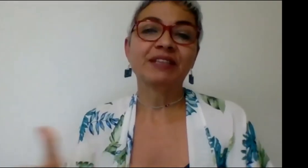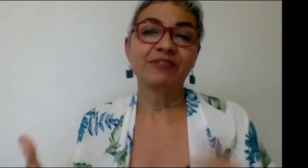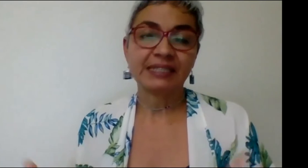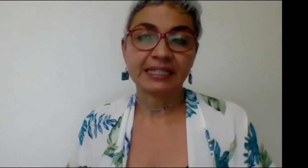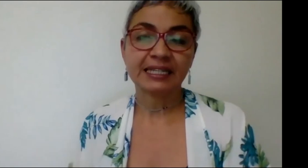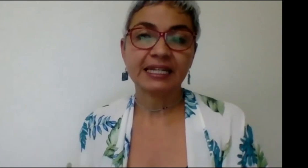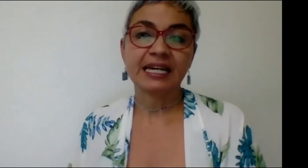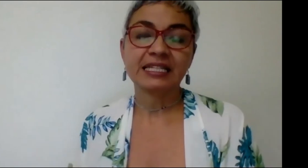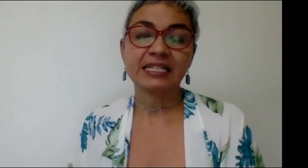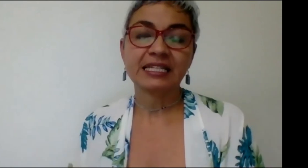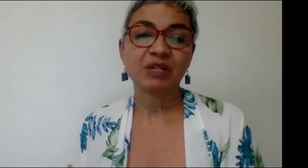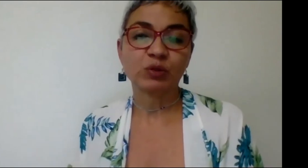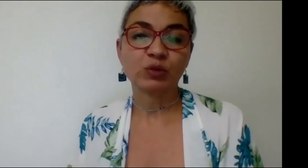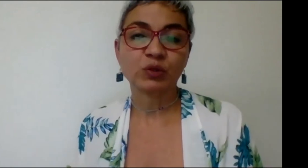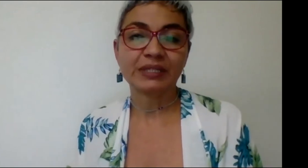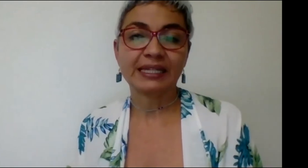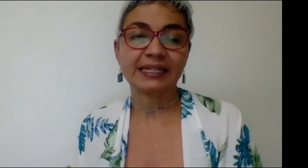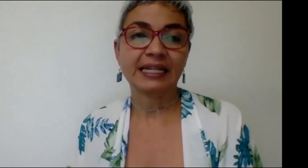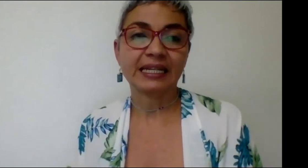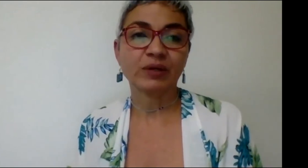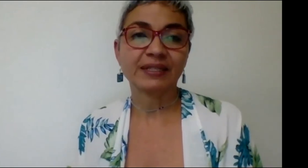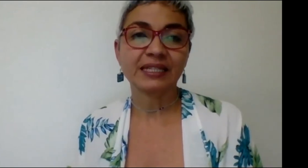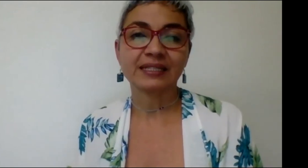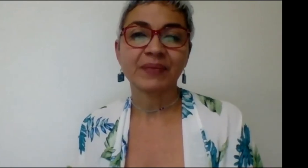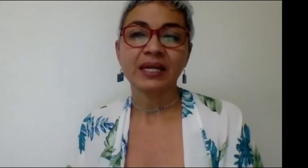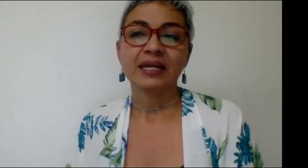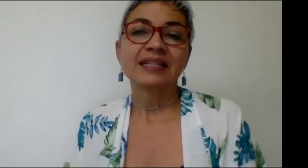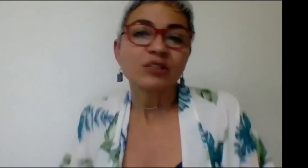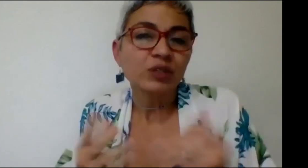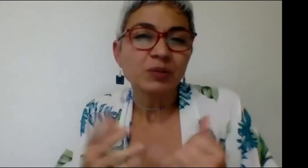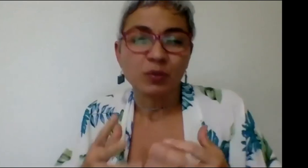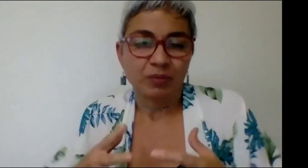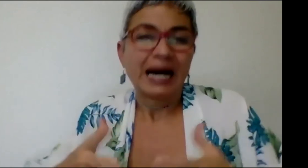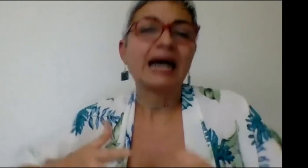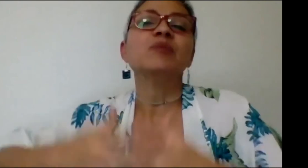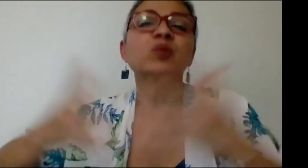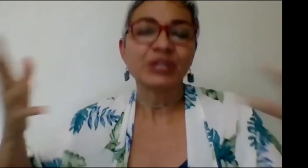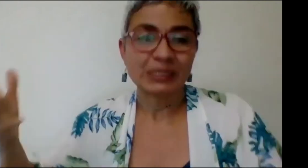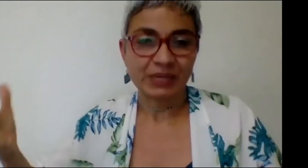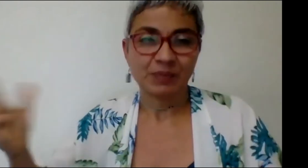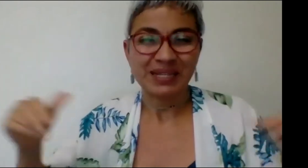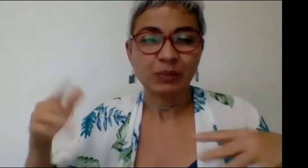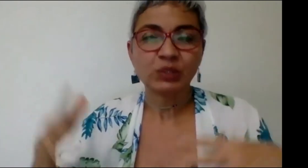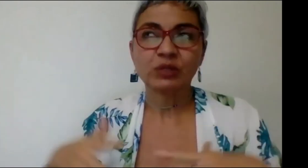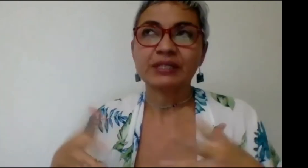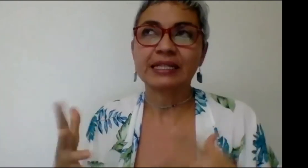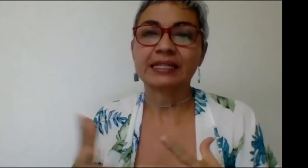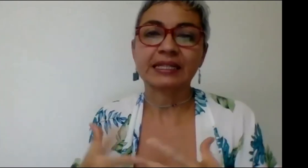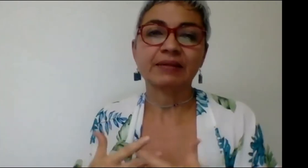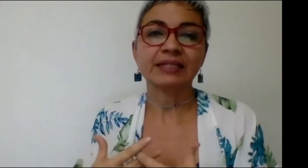beneficiar que haya mayor uso de la lengua de señas esa es una opción hay muchas más pensemos en otras alternativas